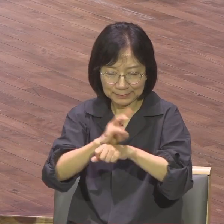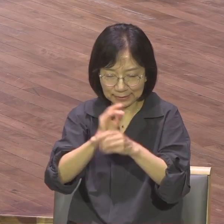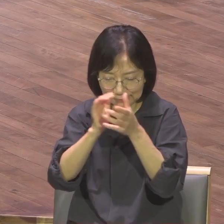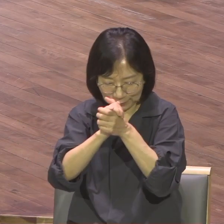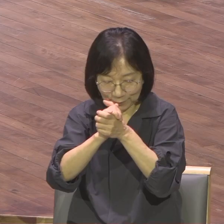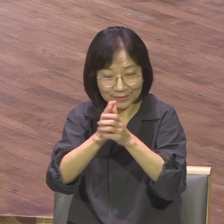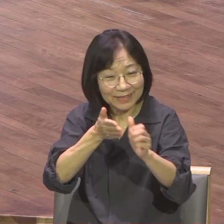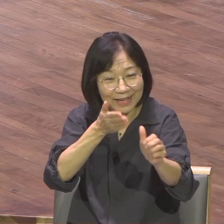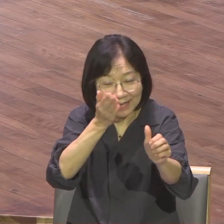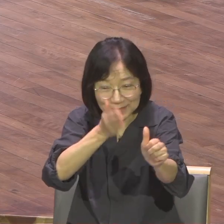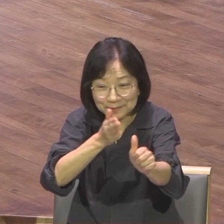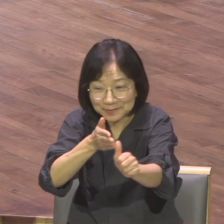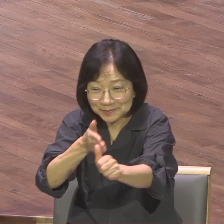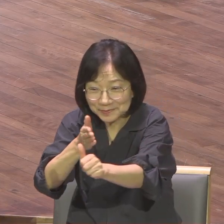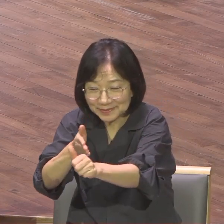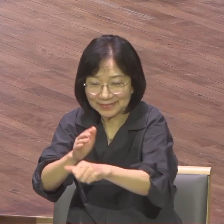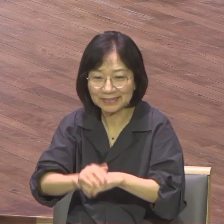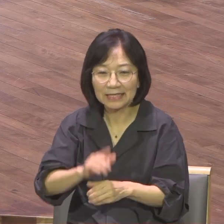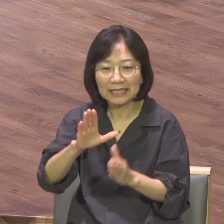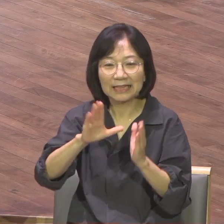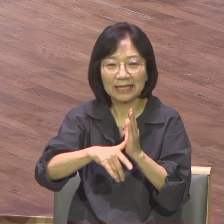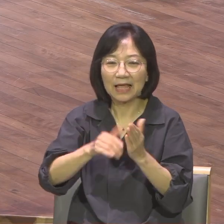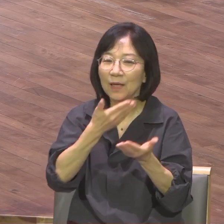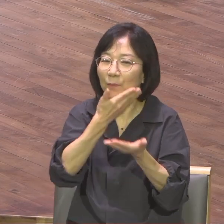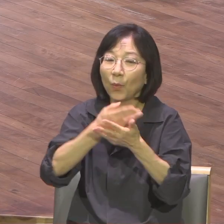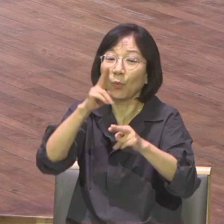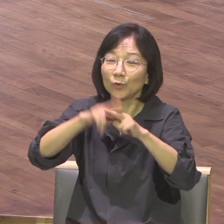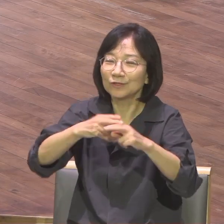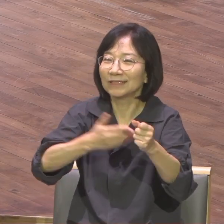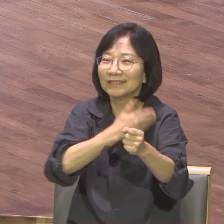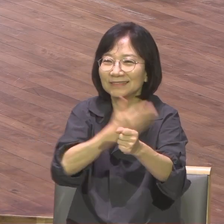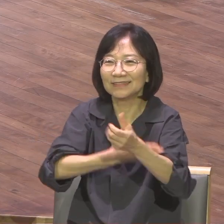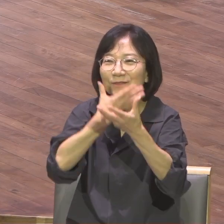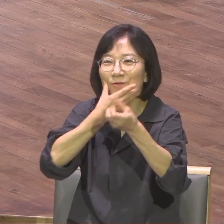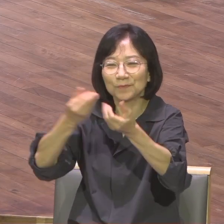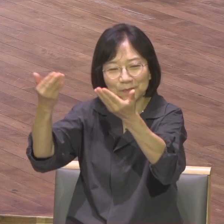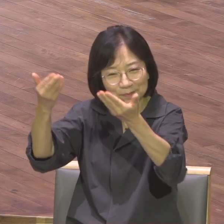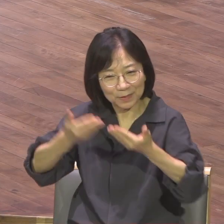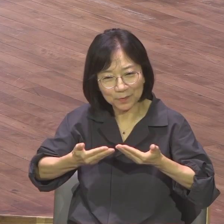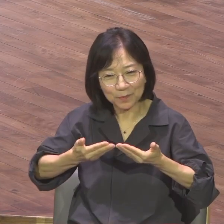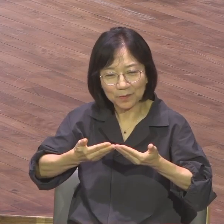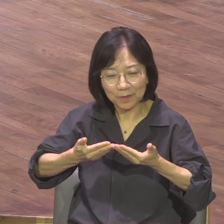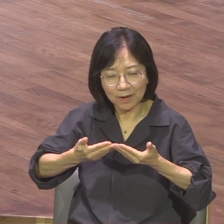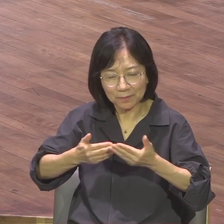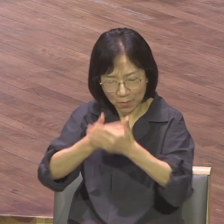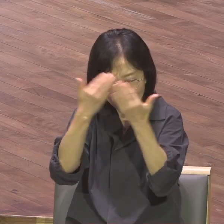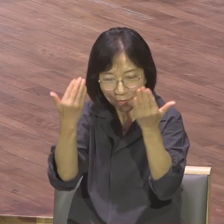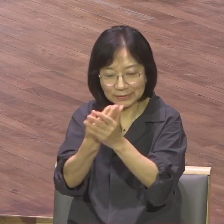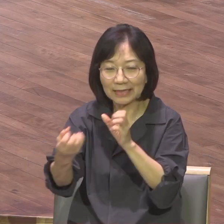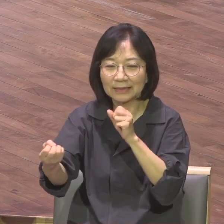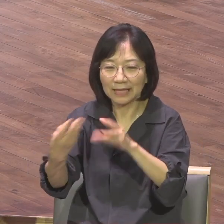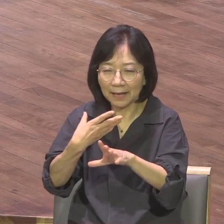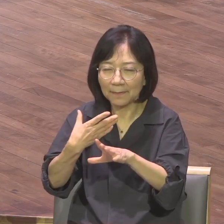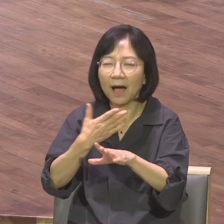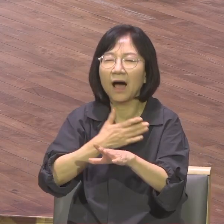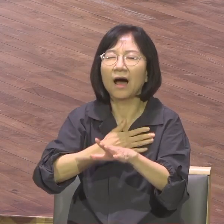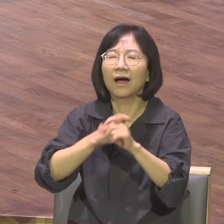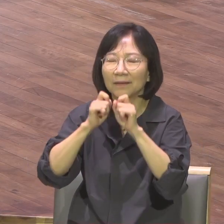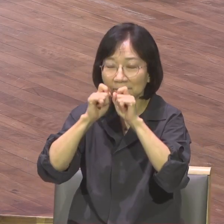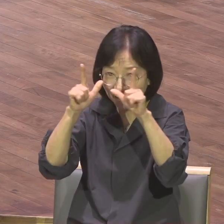이때 보좌의 능력과 축복이 임하면서 모든 답을 찾게 되고 답을 찾으니까요 흐름이 보이는 거예요